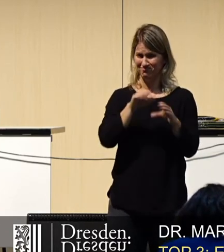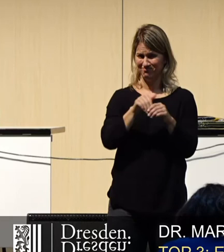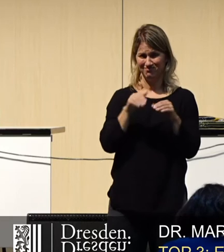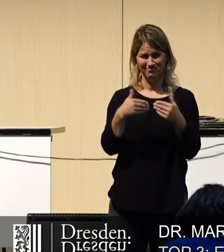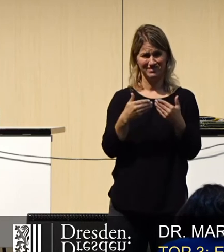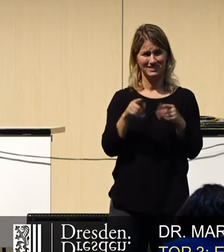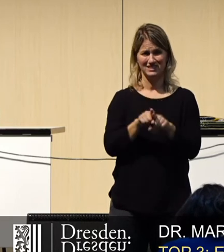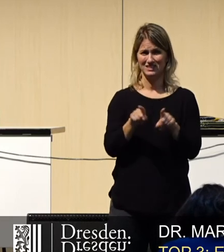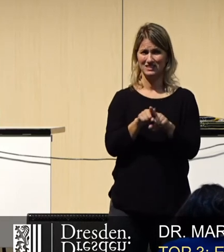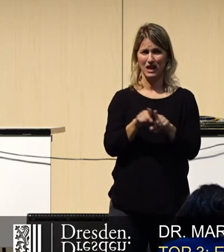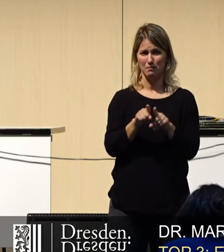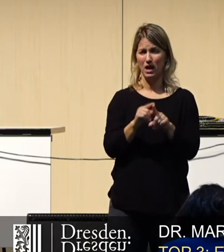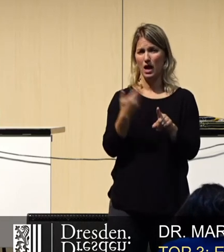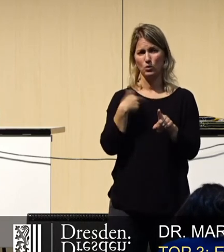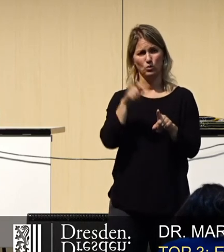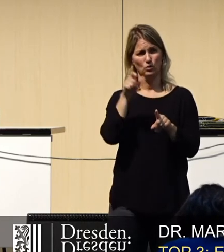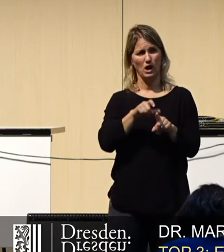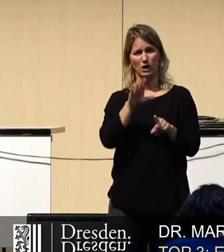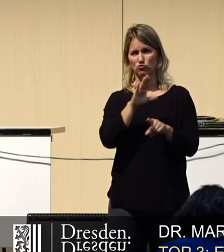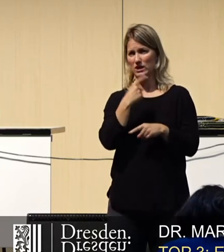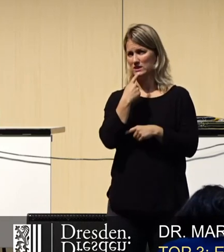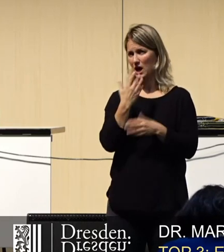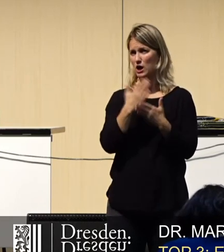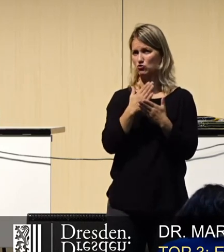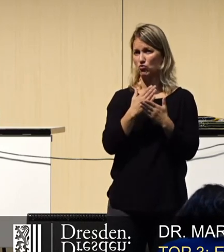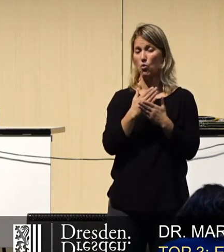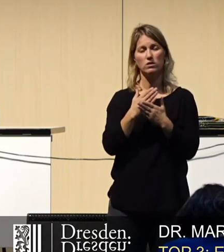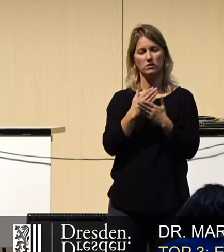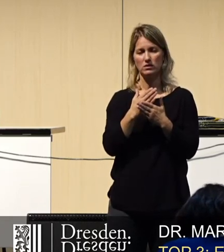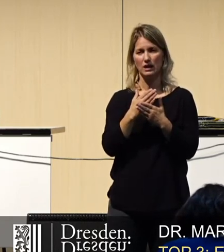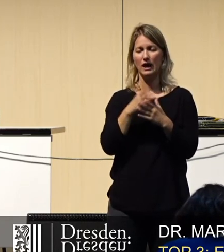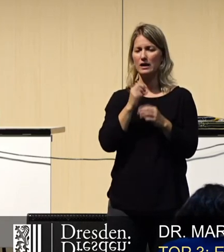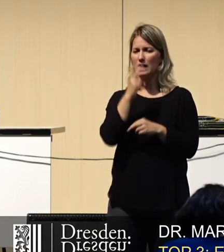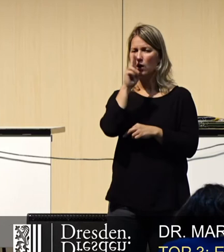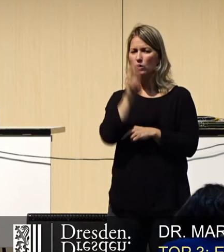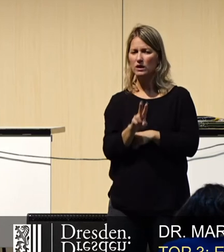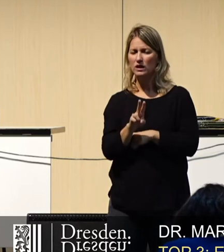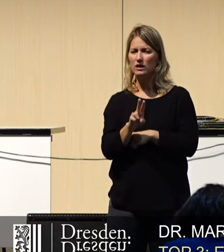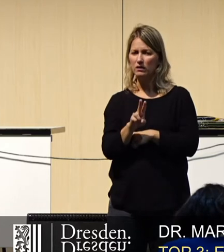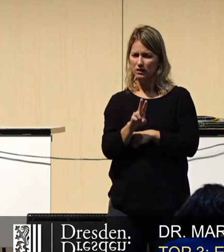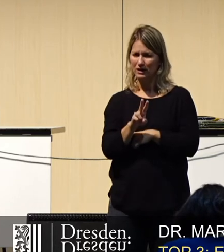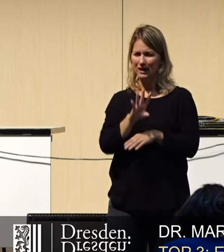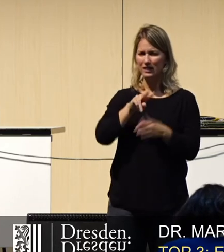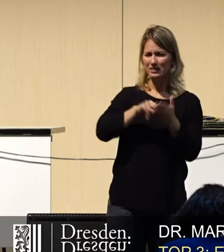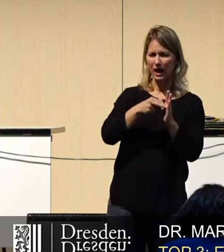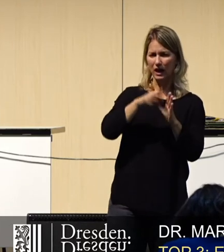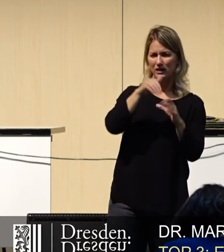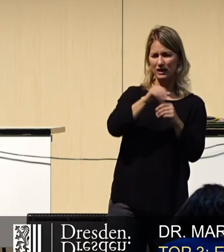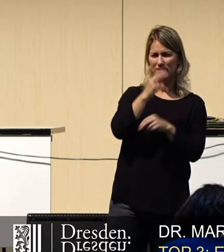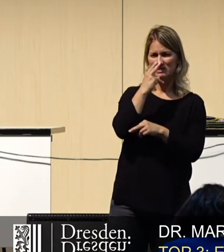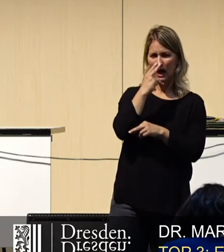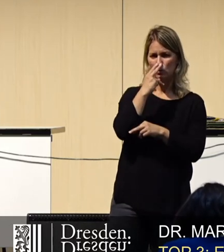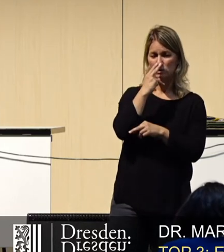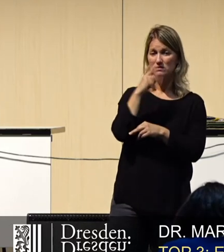Herr Schläck hat es schon gesagt, man muss einmal die Seite betrachten, wie ist das technisch und es ist keine